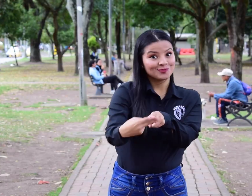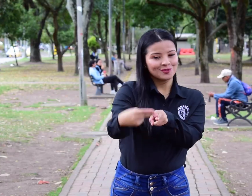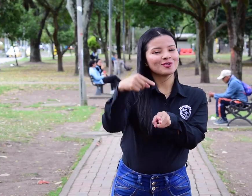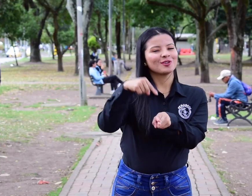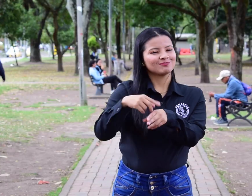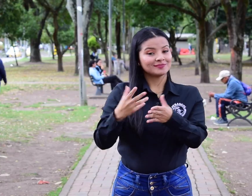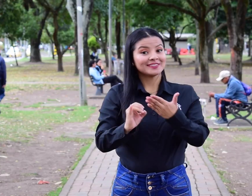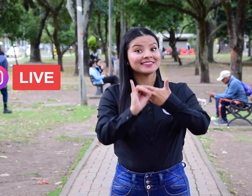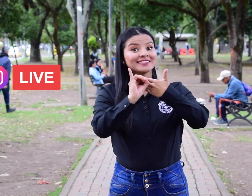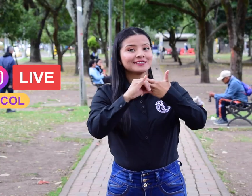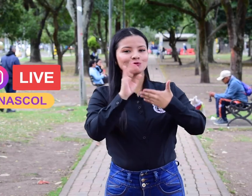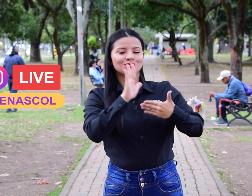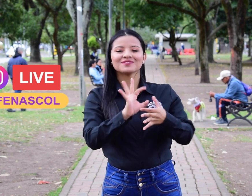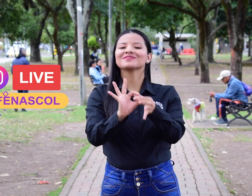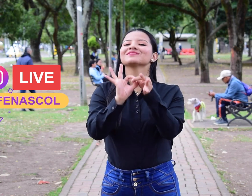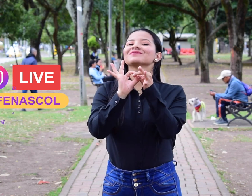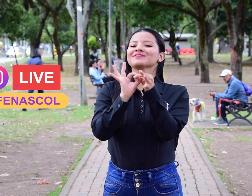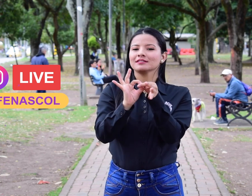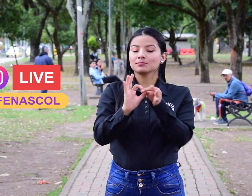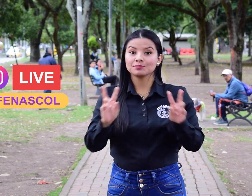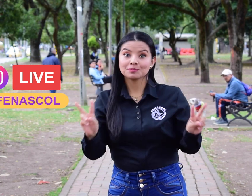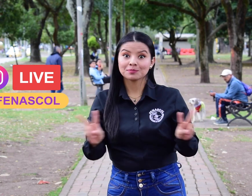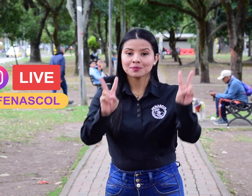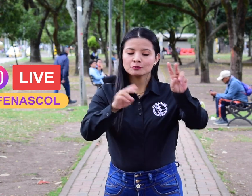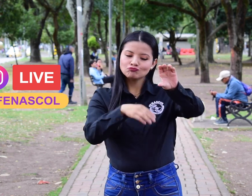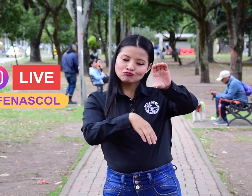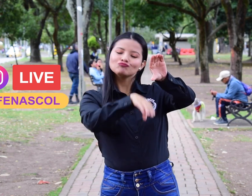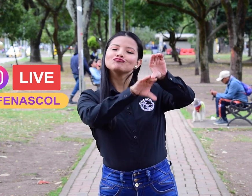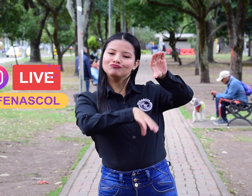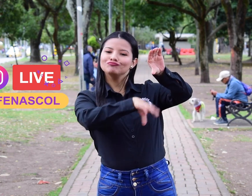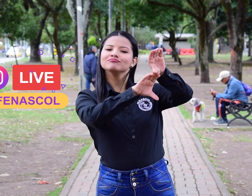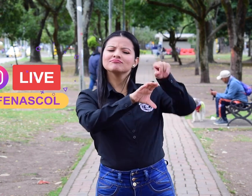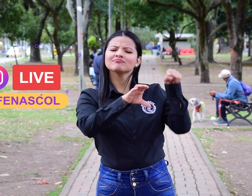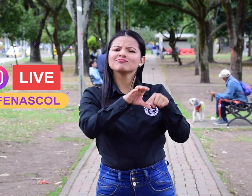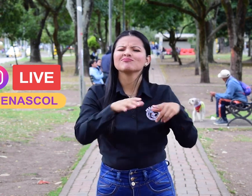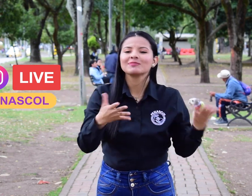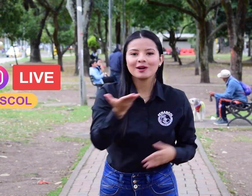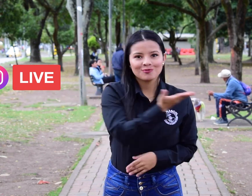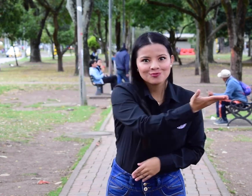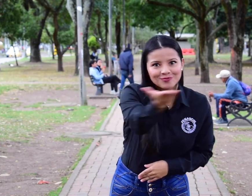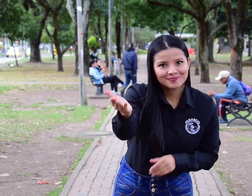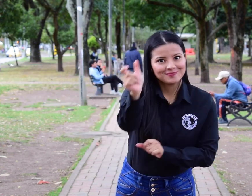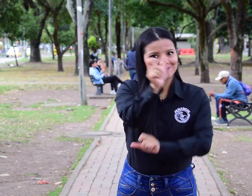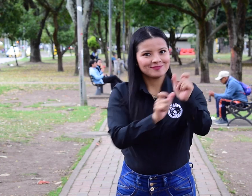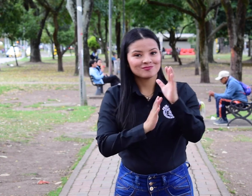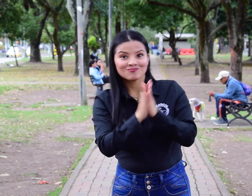Por el Instagram de Fenascol tendremos un live Para ustedes, los que quieran participar Pero,